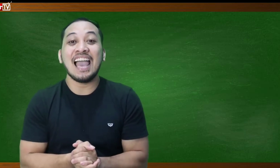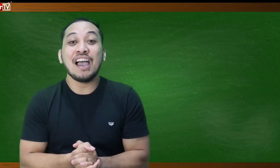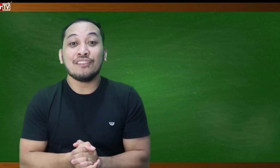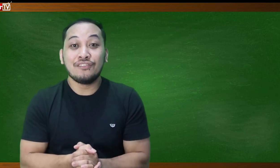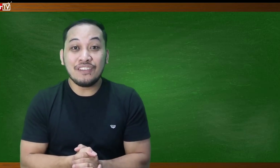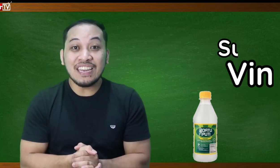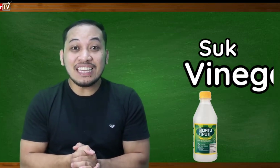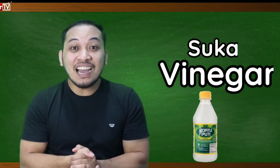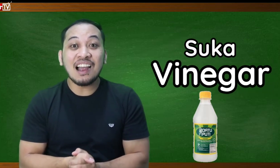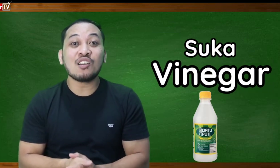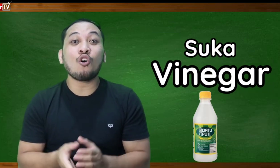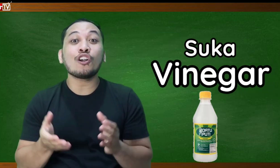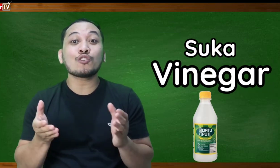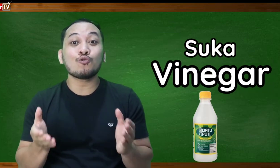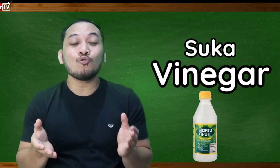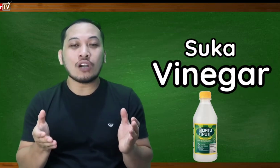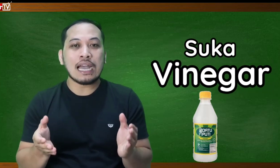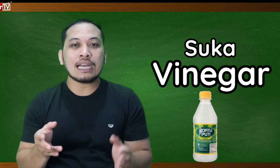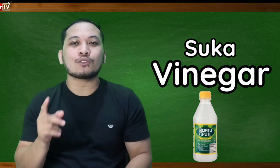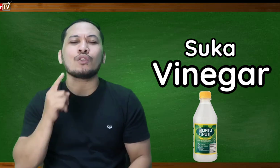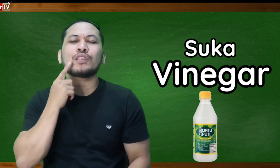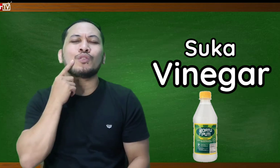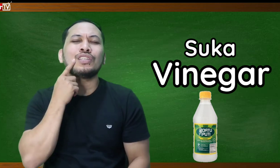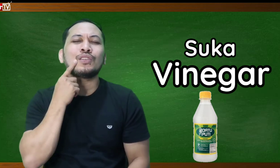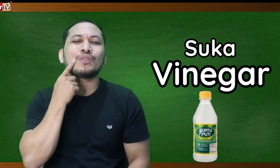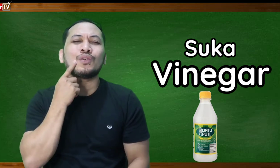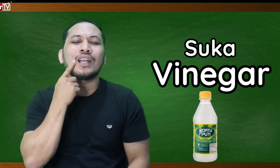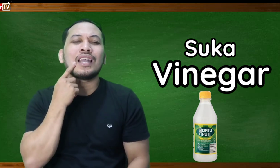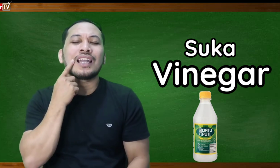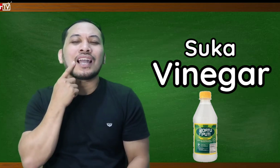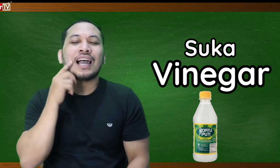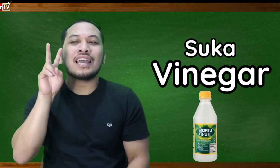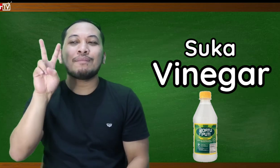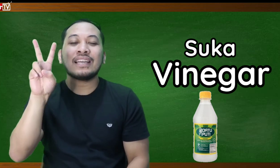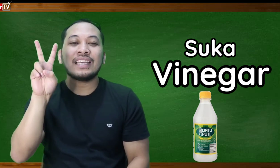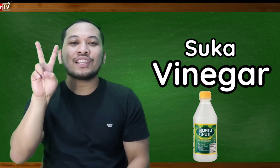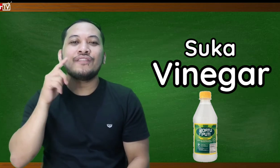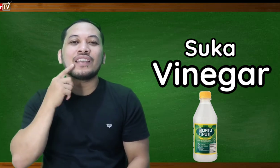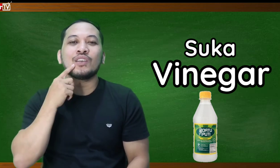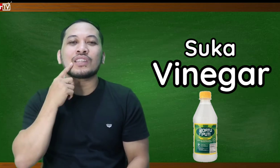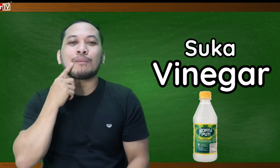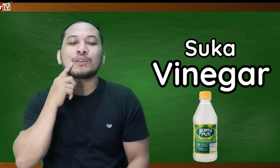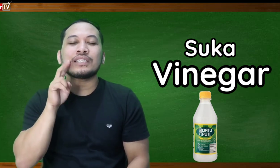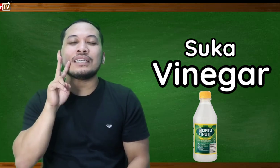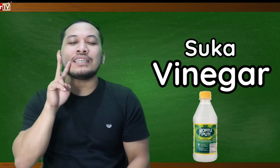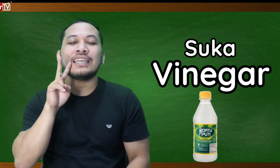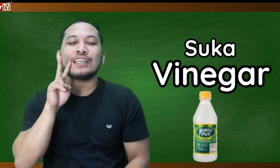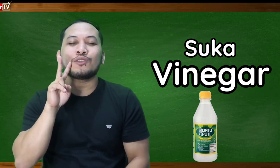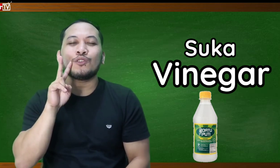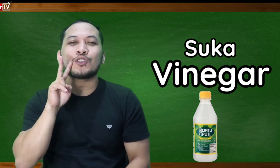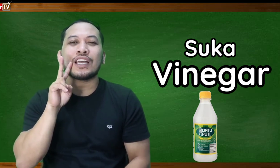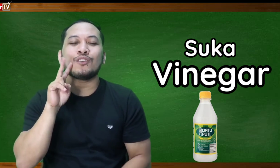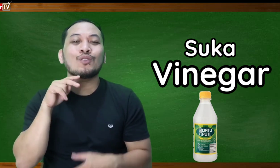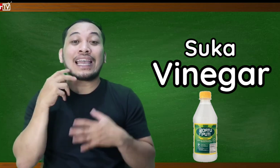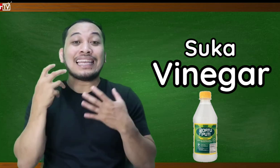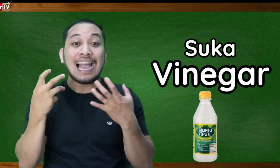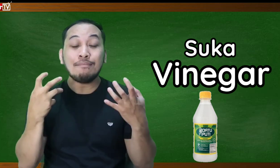vinegar or suka so ito dito mag letter V kayo tapos iganto nyo siya yung kailangan